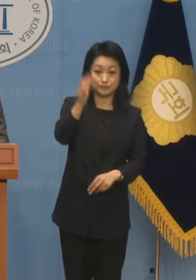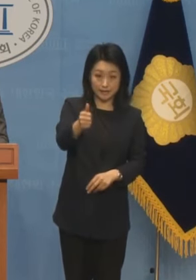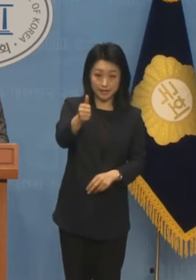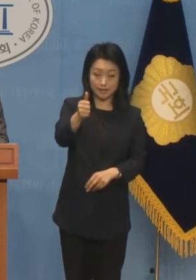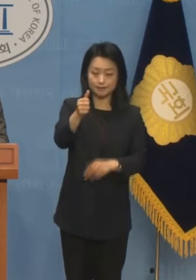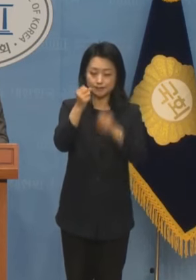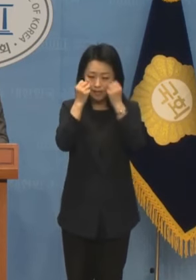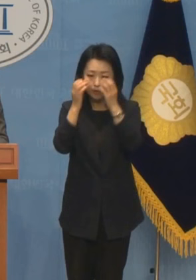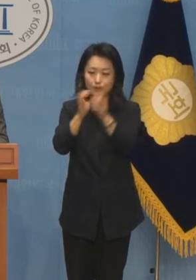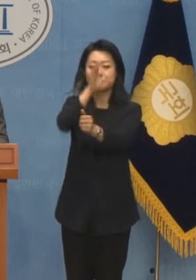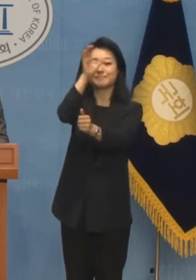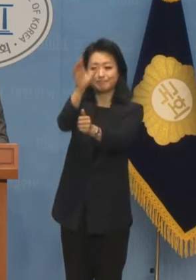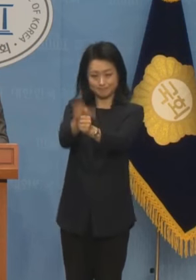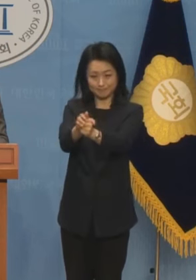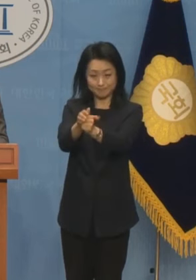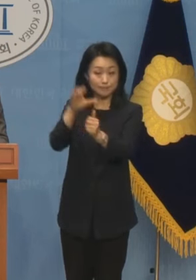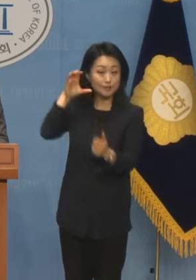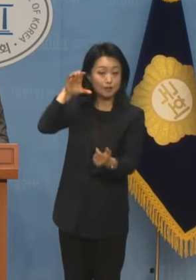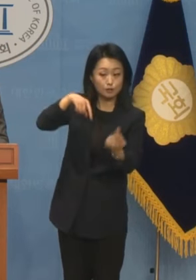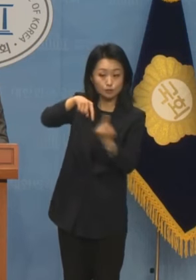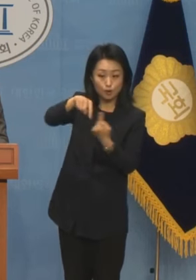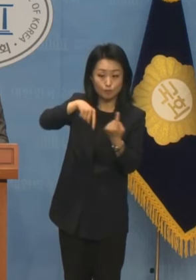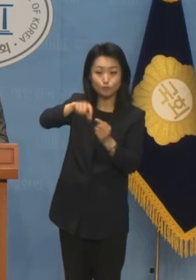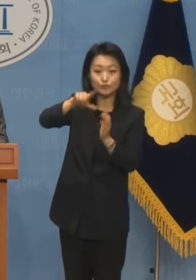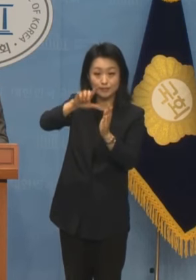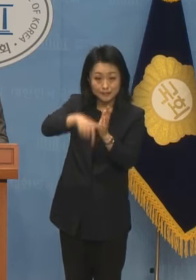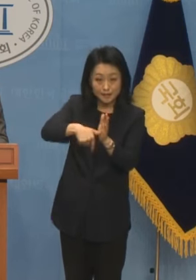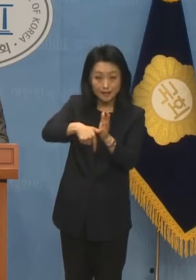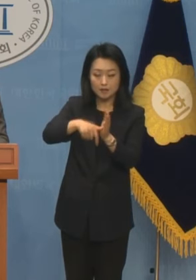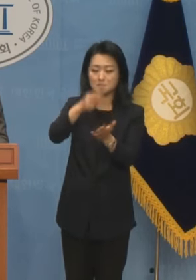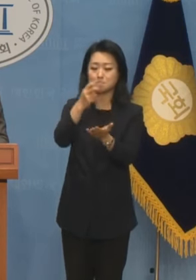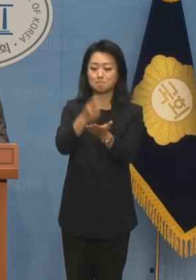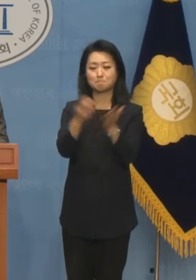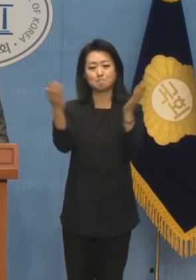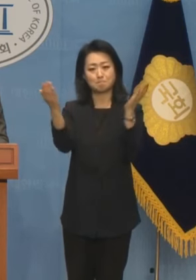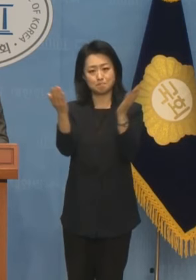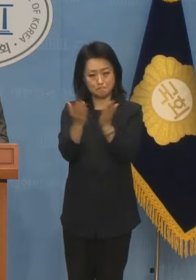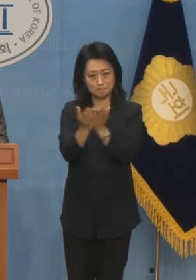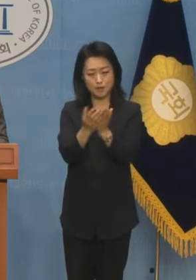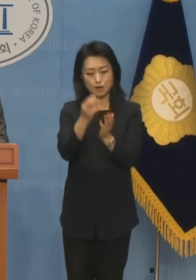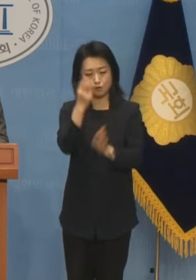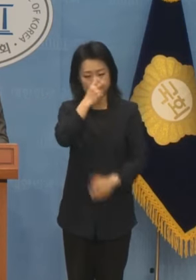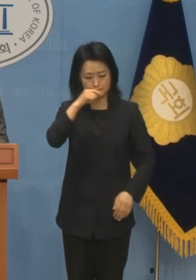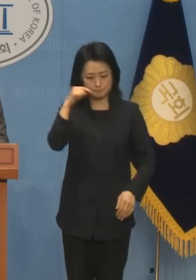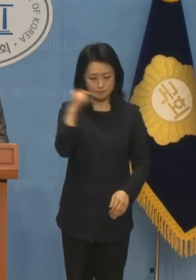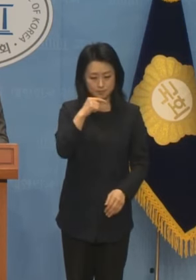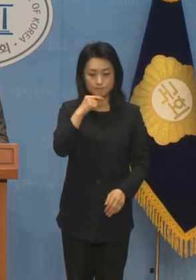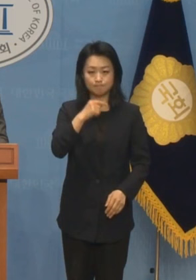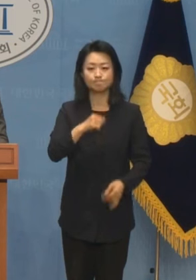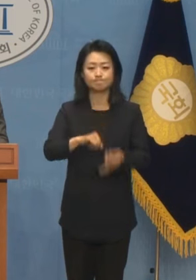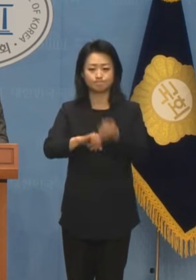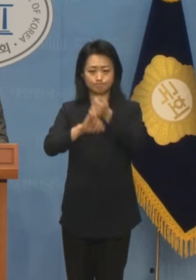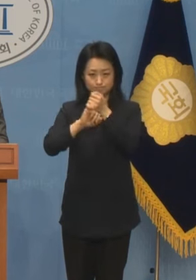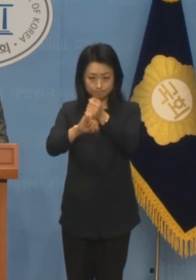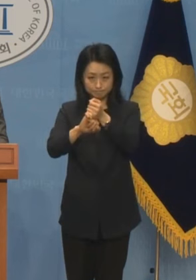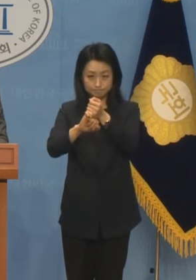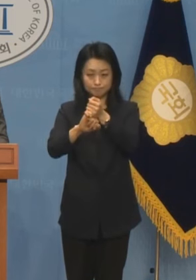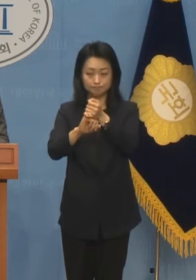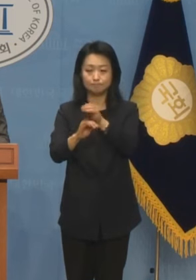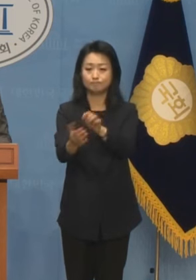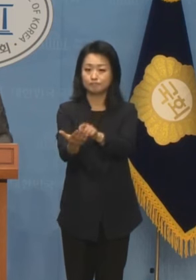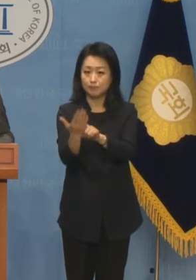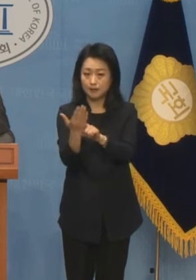공수처장도 청문회 과정에서 법과 원칙에 따라 엄정하게 수사하겠다는 의지를 밝힌 만큼